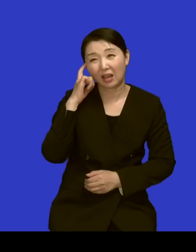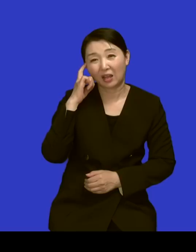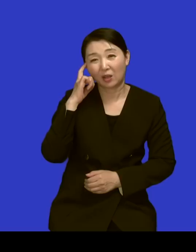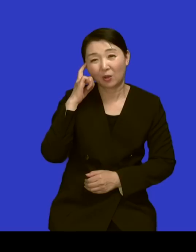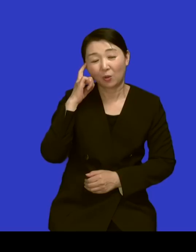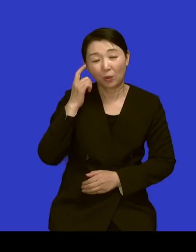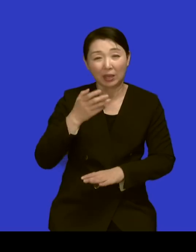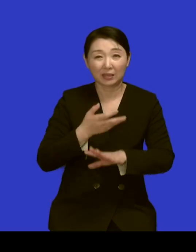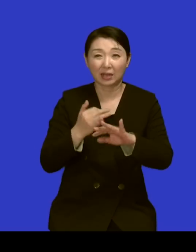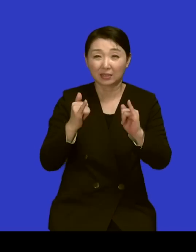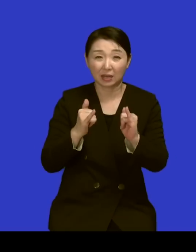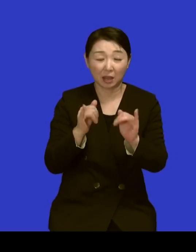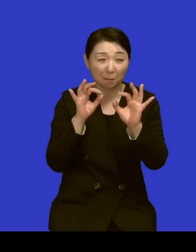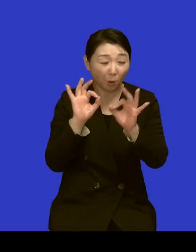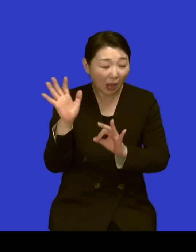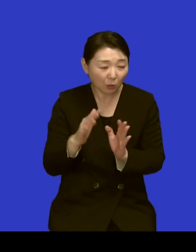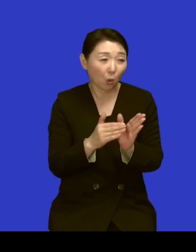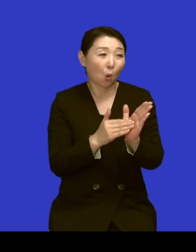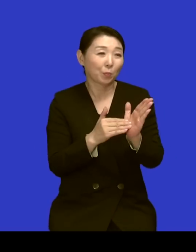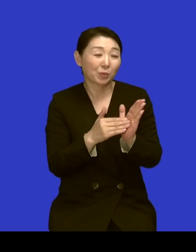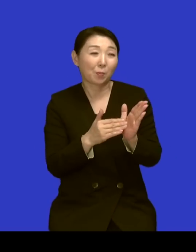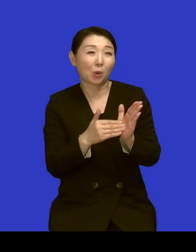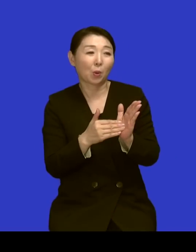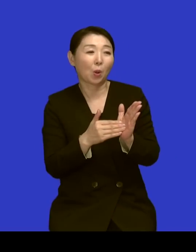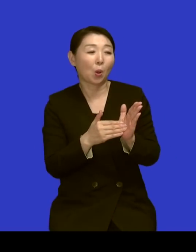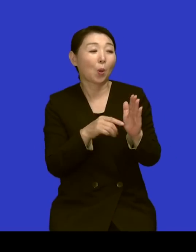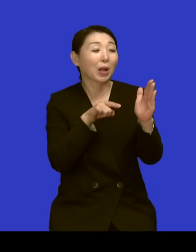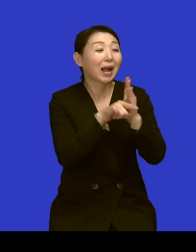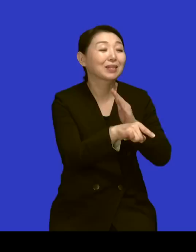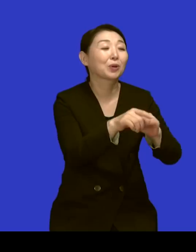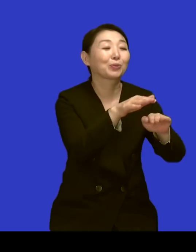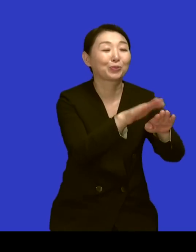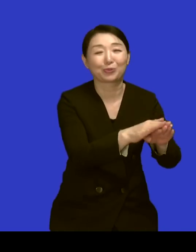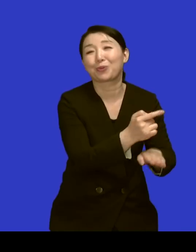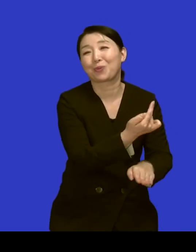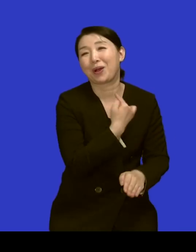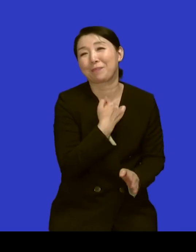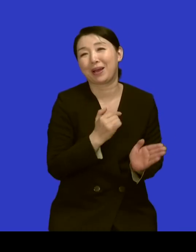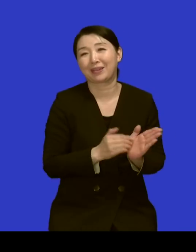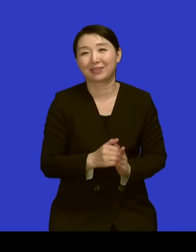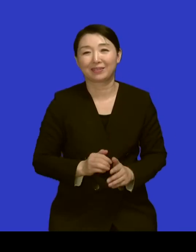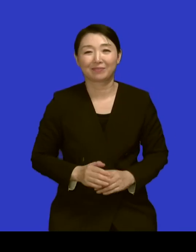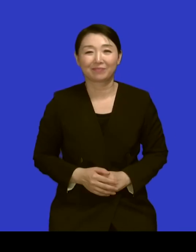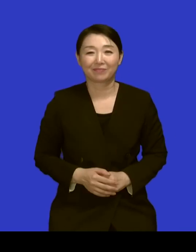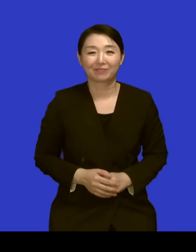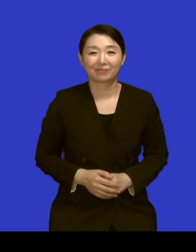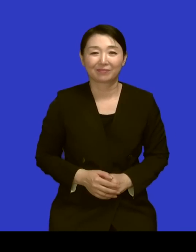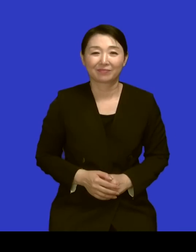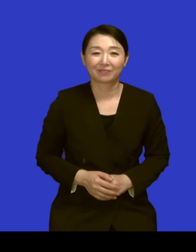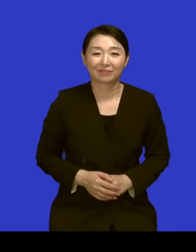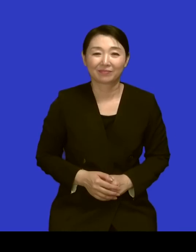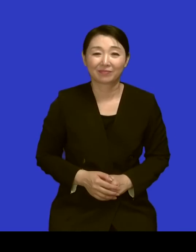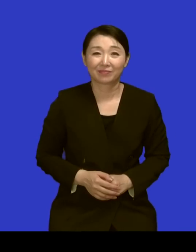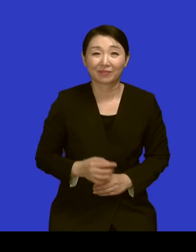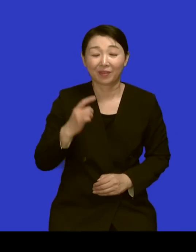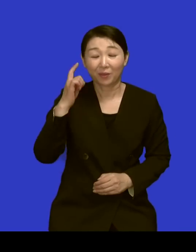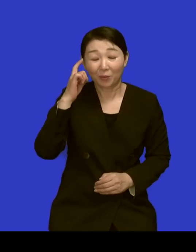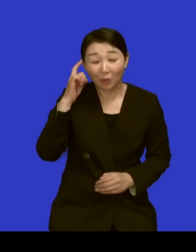그래서 밤에 목회자다 우리 사모님은 네 근데 어떻게 그 많은 곳 중에 땅 끝마을인 해남